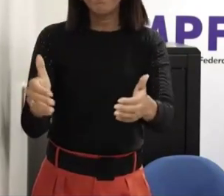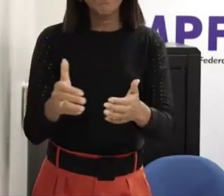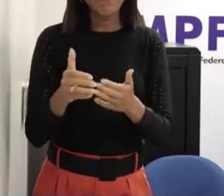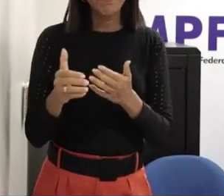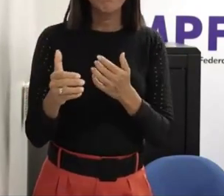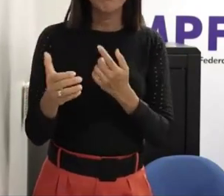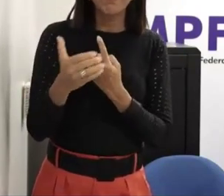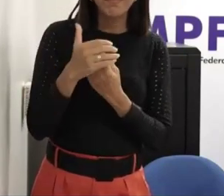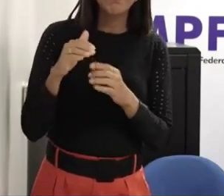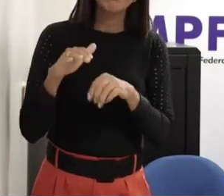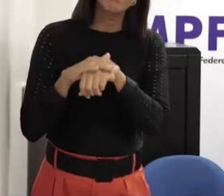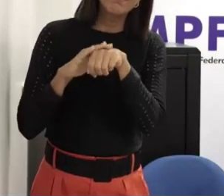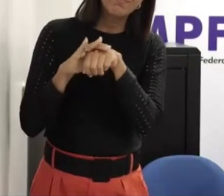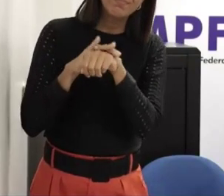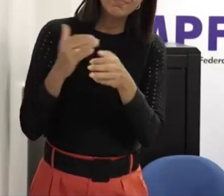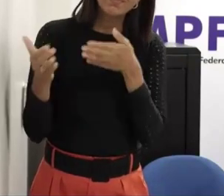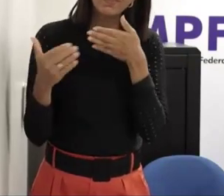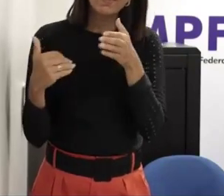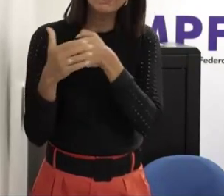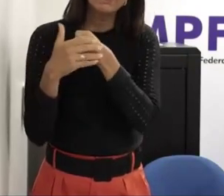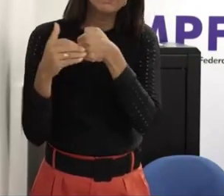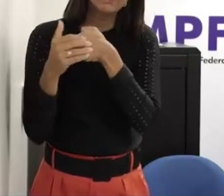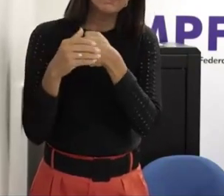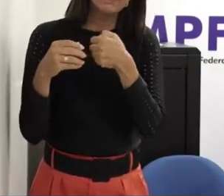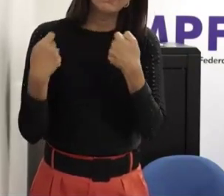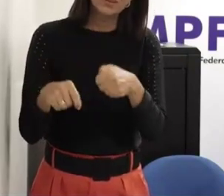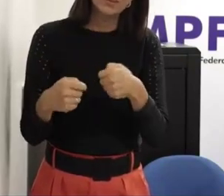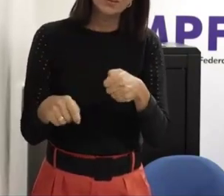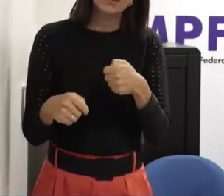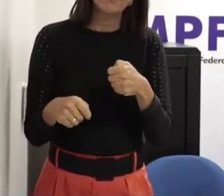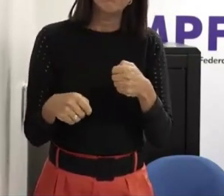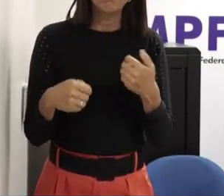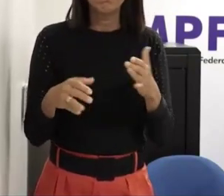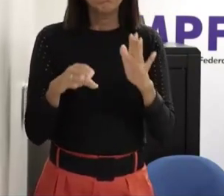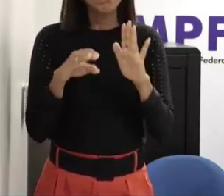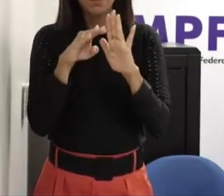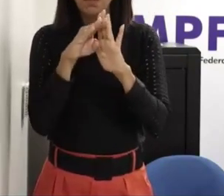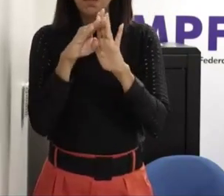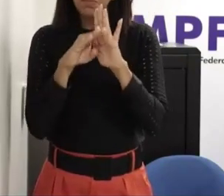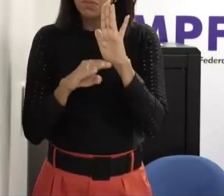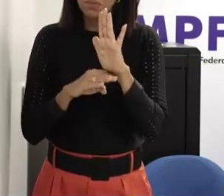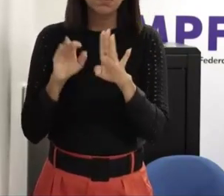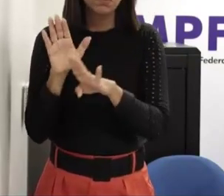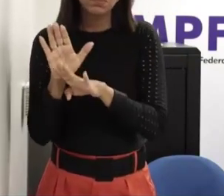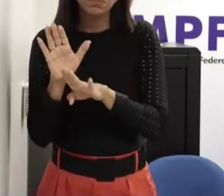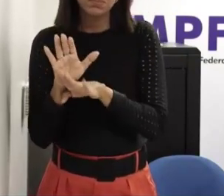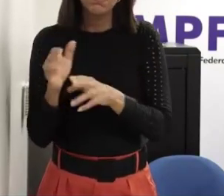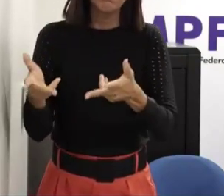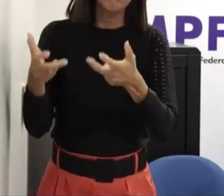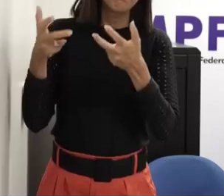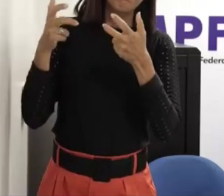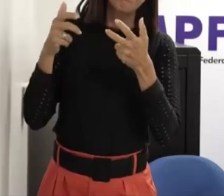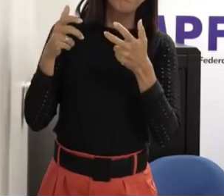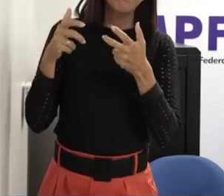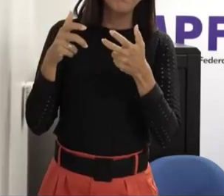falar é uma coisa que protocolarmente se tiver ali bem instituído você monta um grupo já pra abordagem dos dois